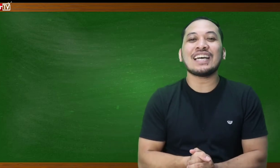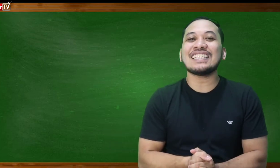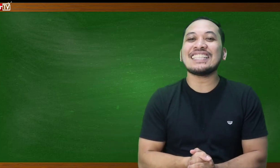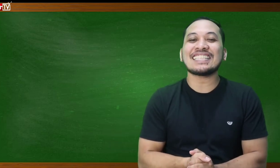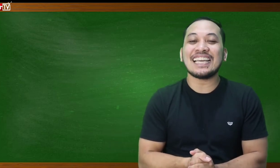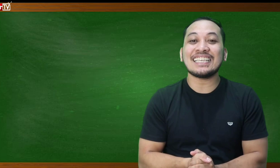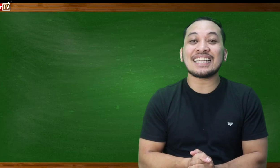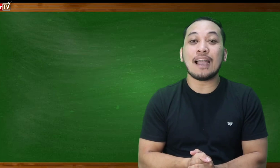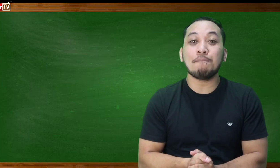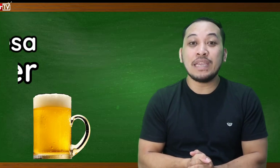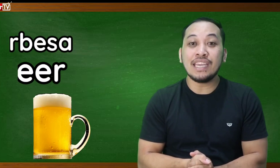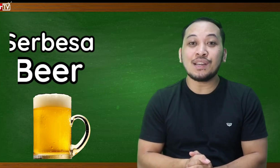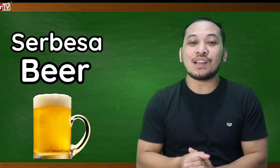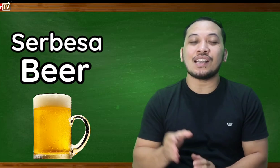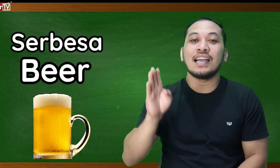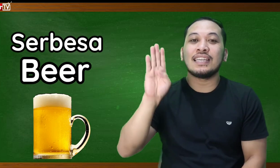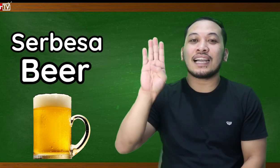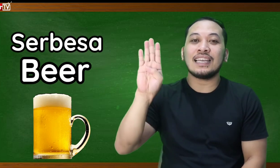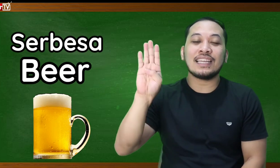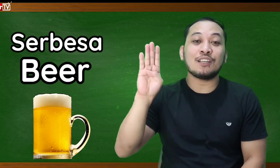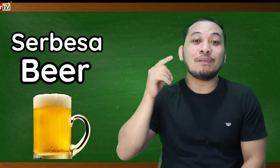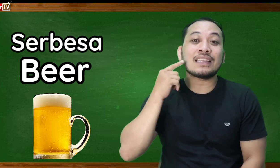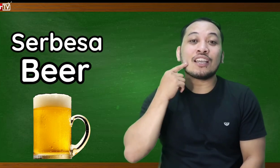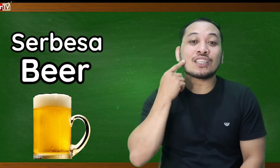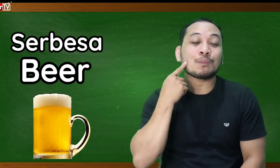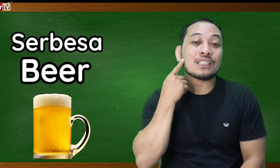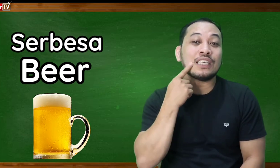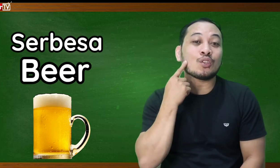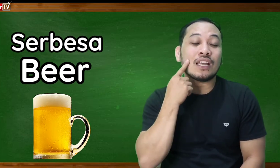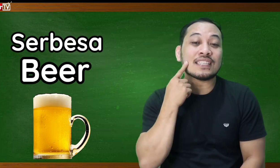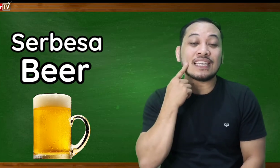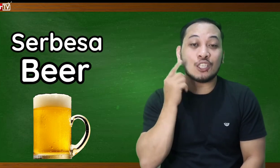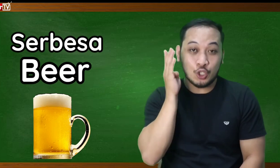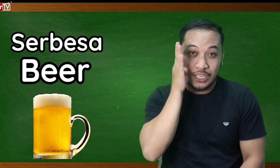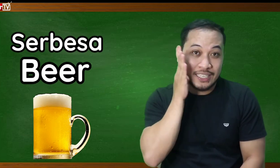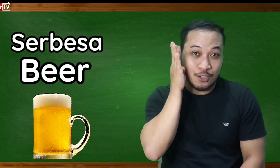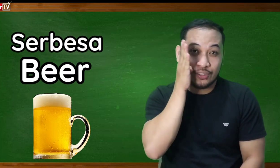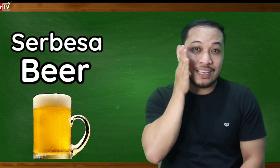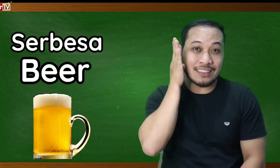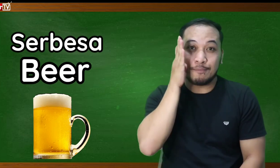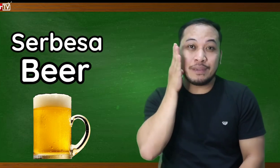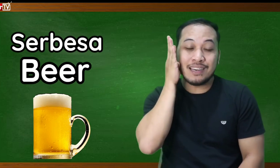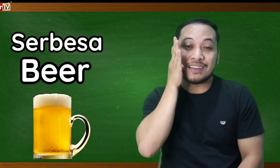natin isisenyas ang beer naka letter V tayo tapos dito lang sa ating chicks ikot natin beer